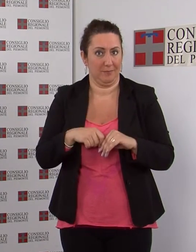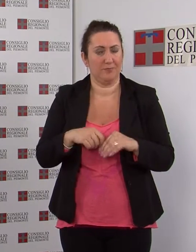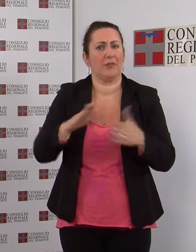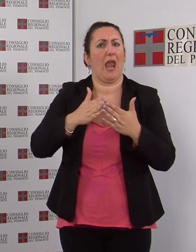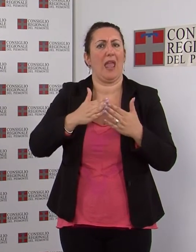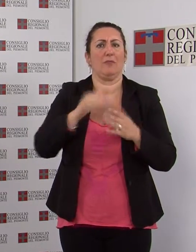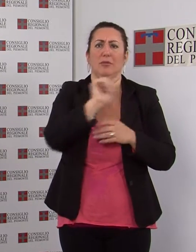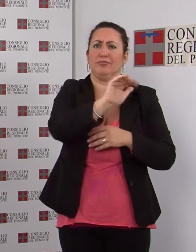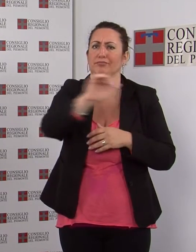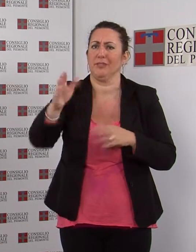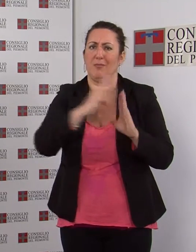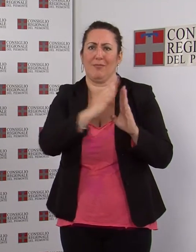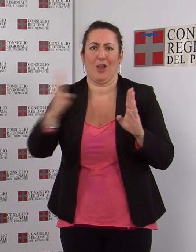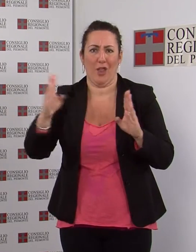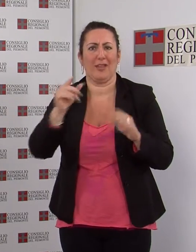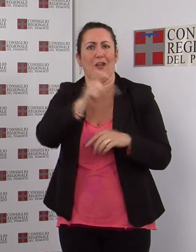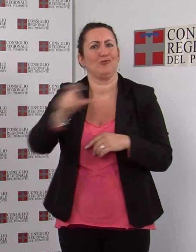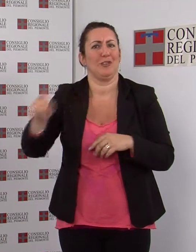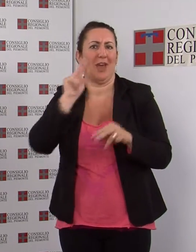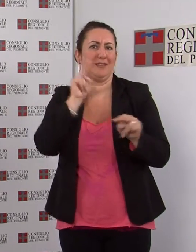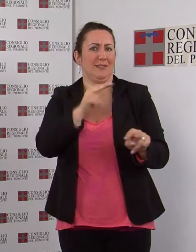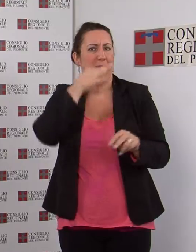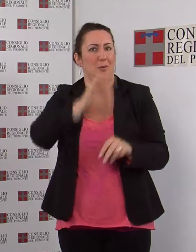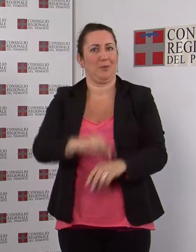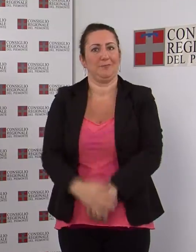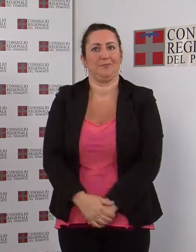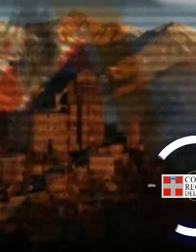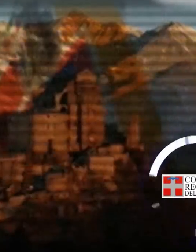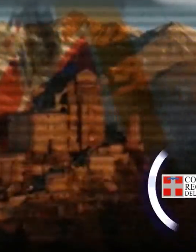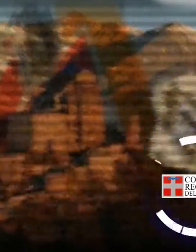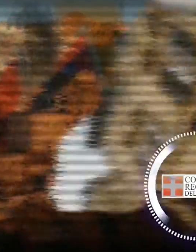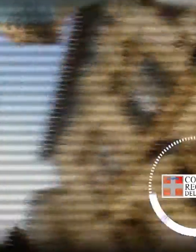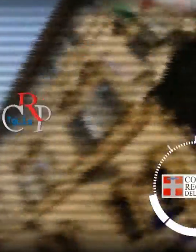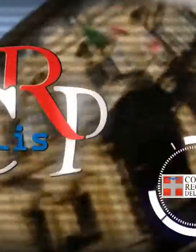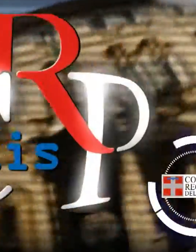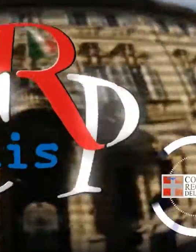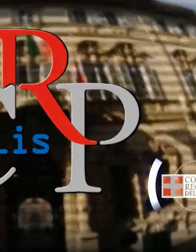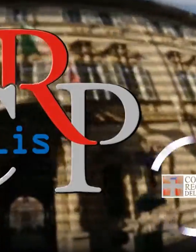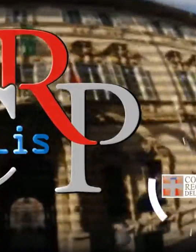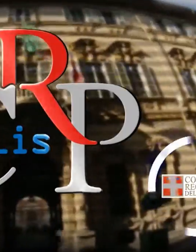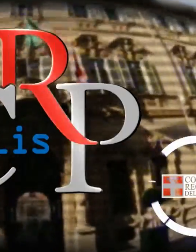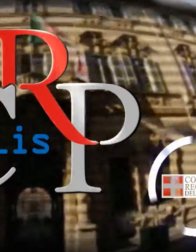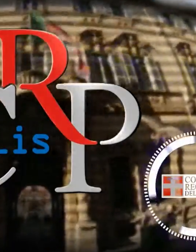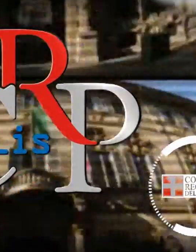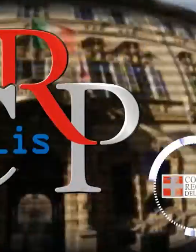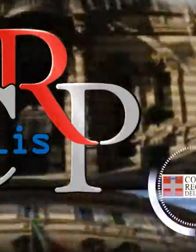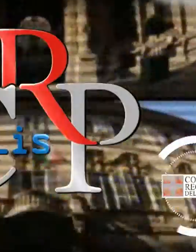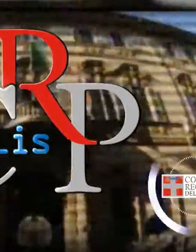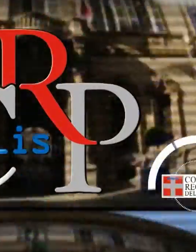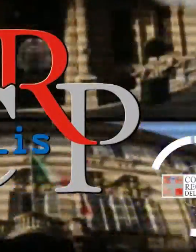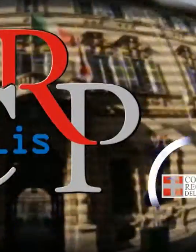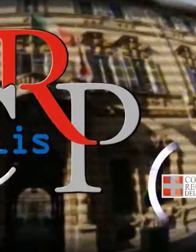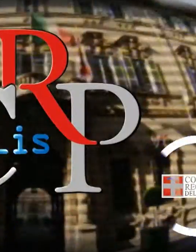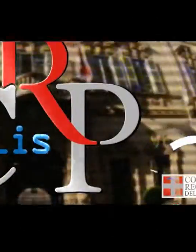disposizione dei cittadini. Il libro sarà inviato alle biblioteche per a dei cittadini.